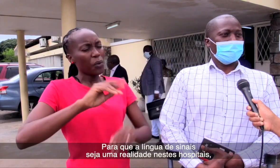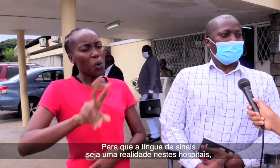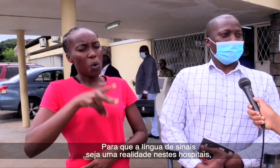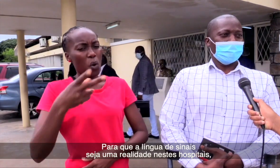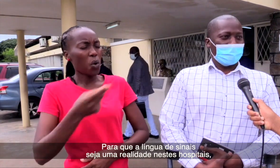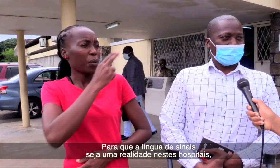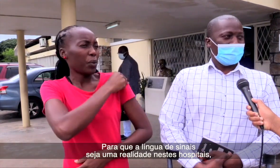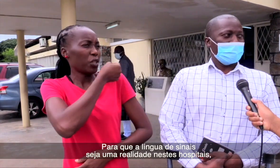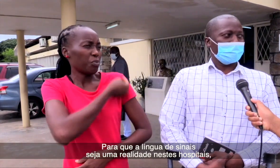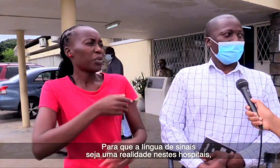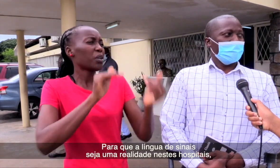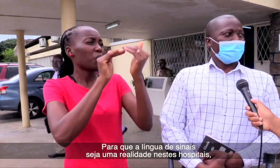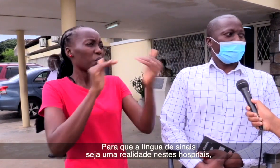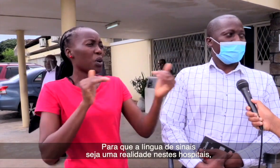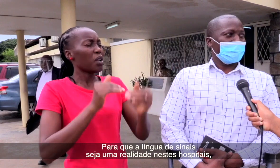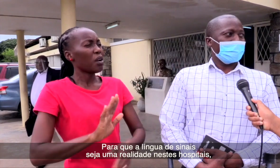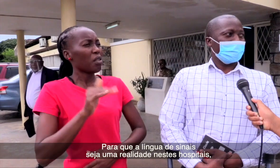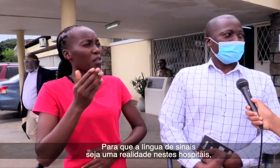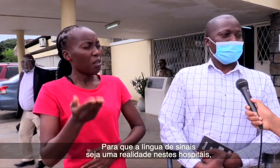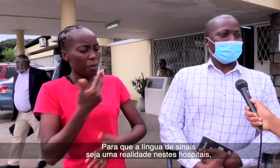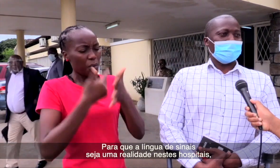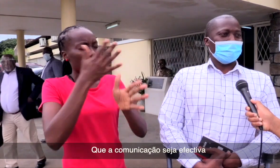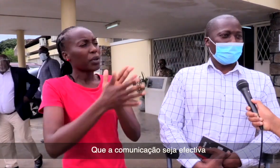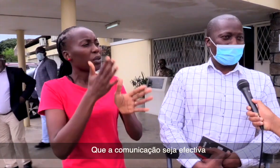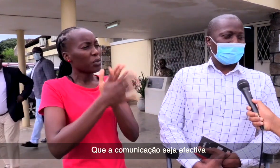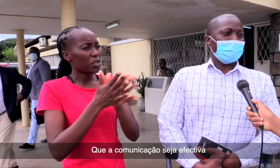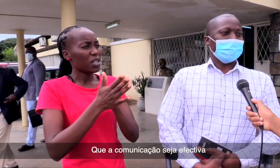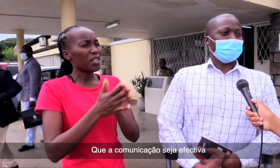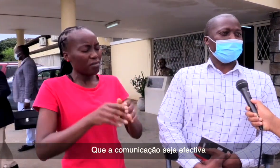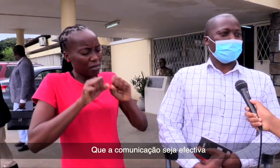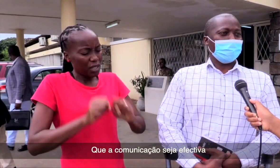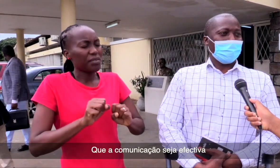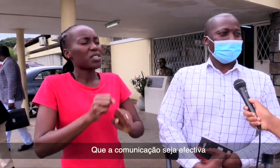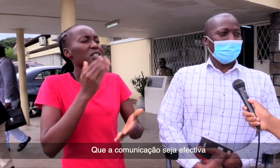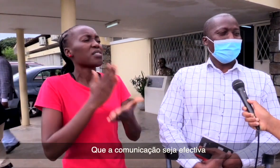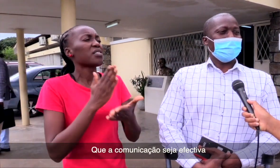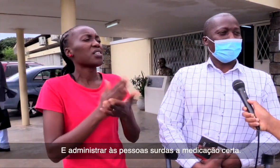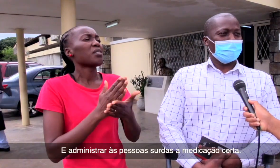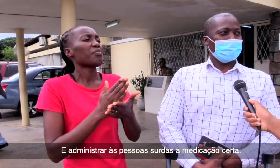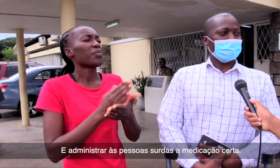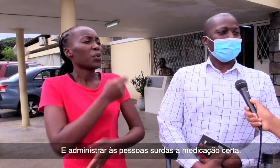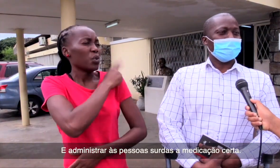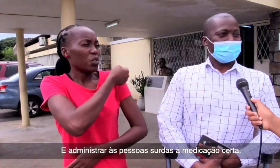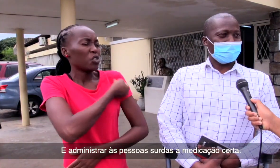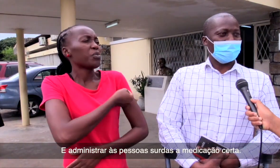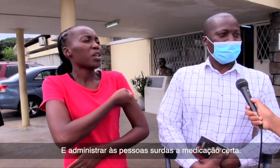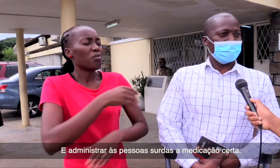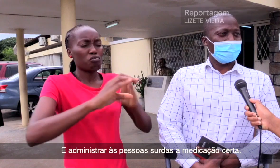iguais a este, para que a língua de sinais seja uma realidade nesses hospitais e que a comunicação seja efetiva